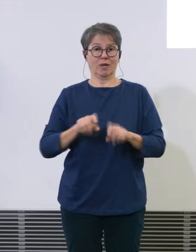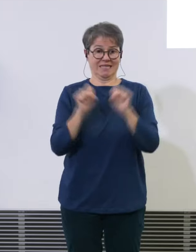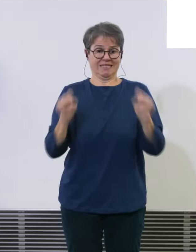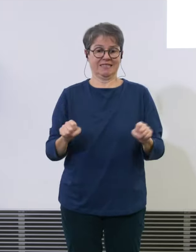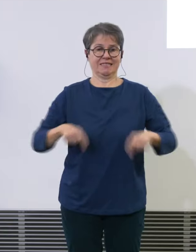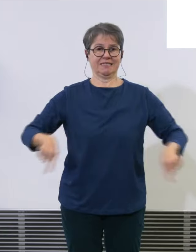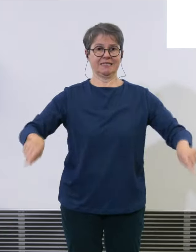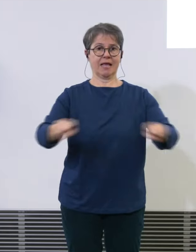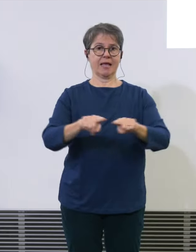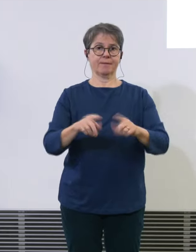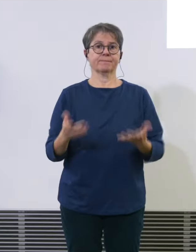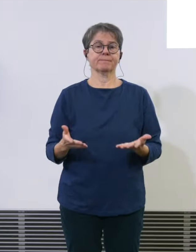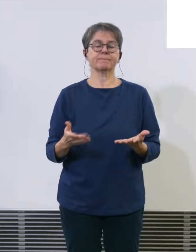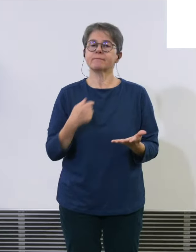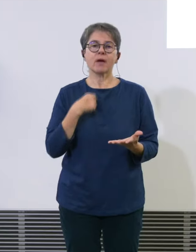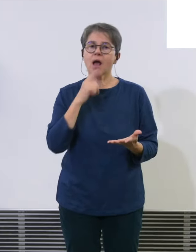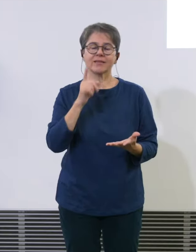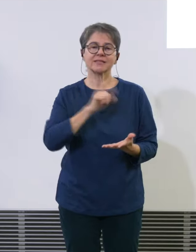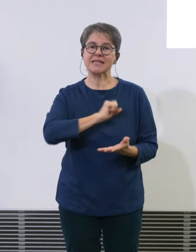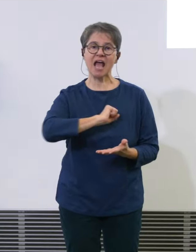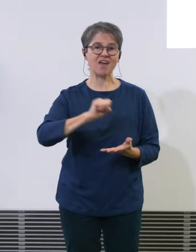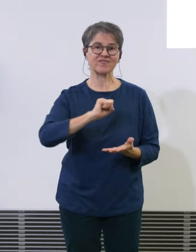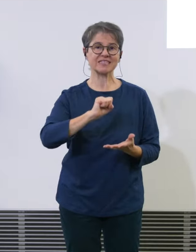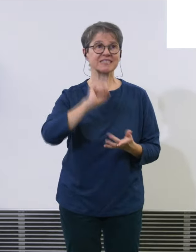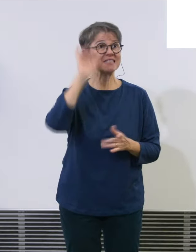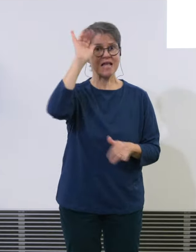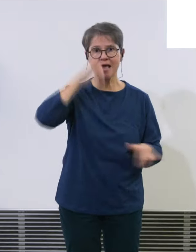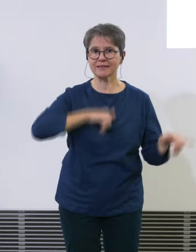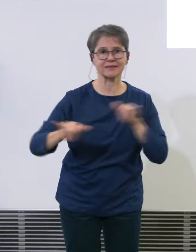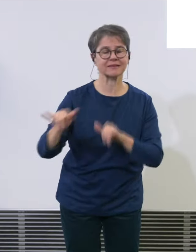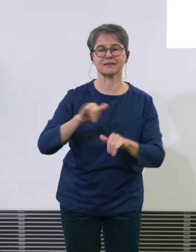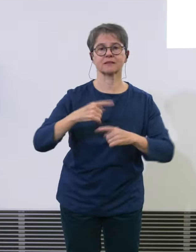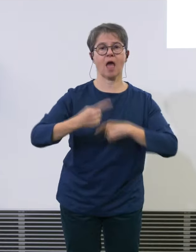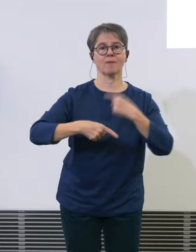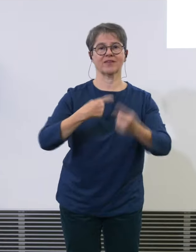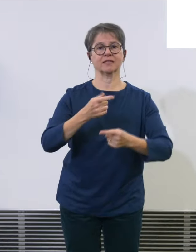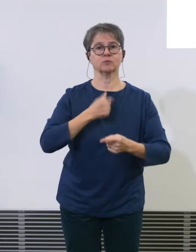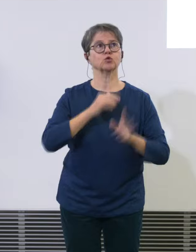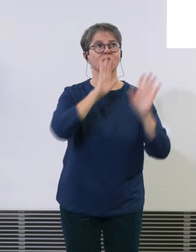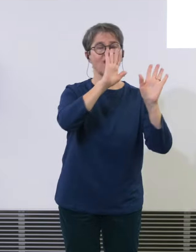das nicht so effizient abwickeln können, wie das beim Nordkonzept der Fall ist.